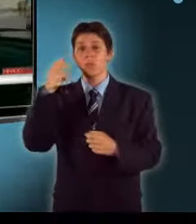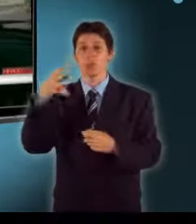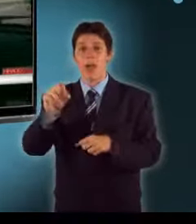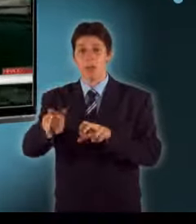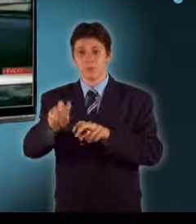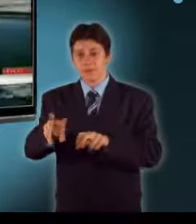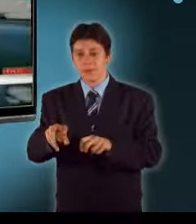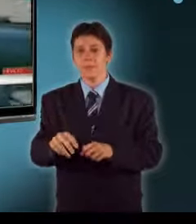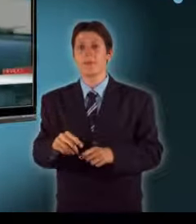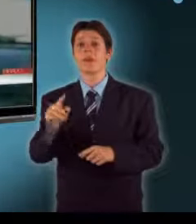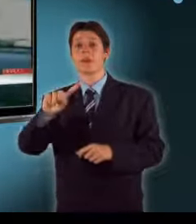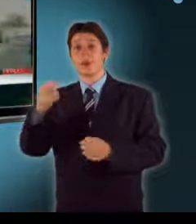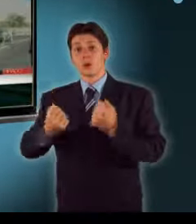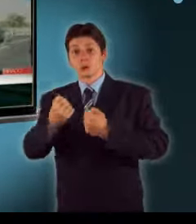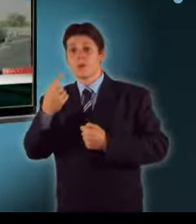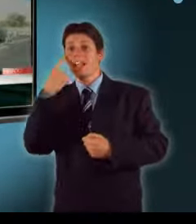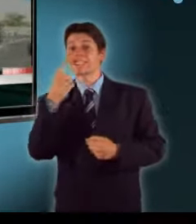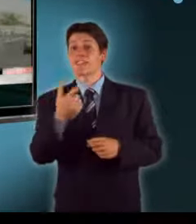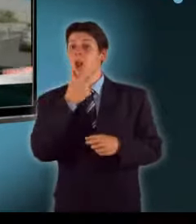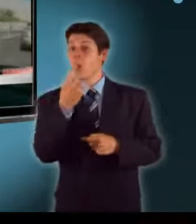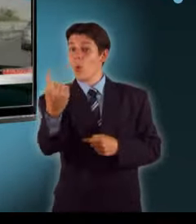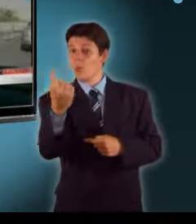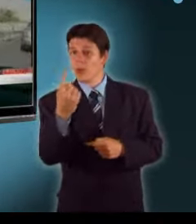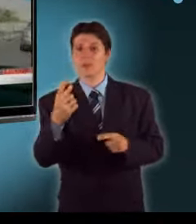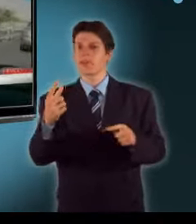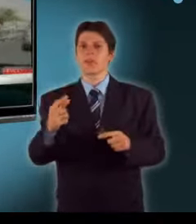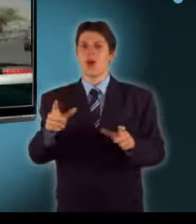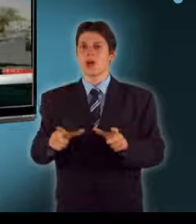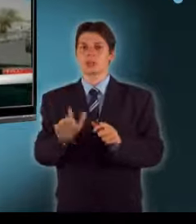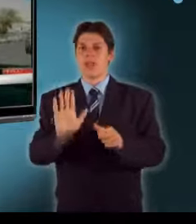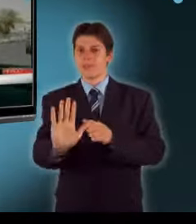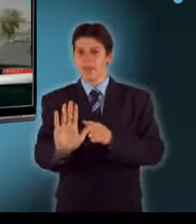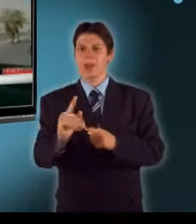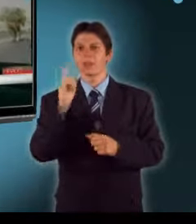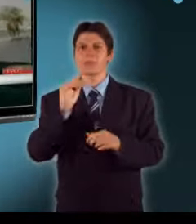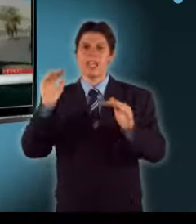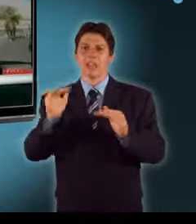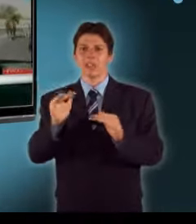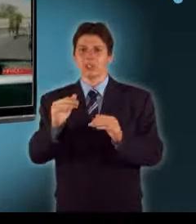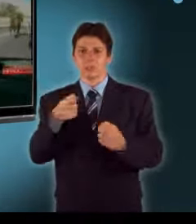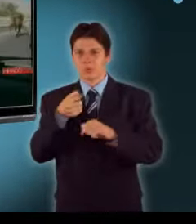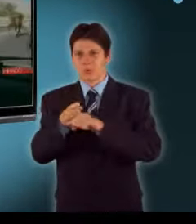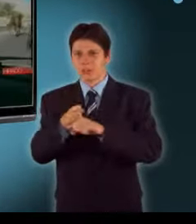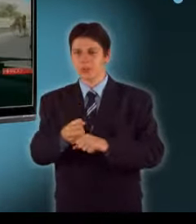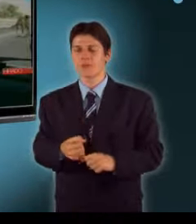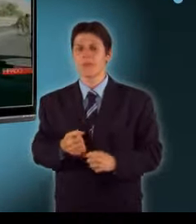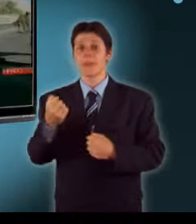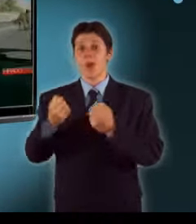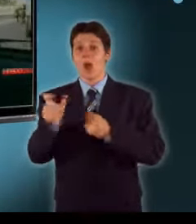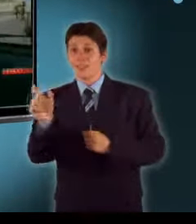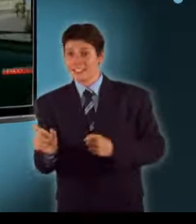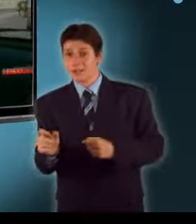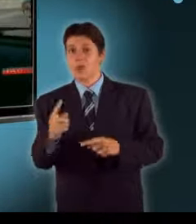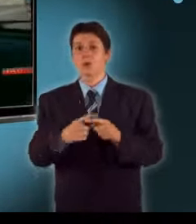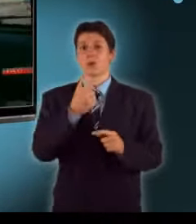automatikusan lassított, ami csökkentette az ütközés erejét. Az autó vezetője és a ló is könnyebben sérült meg.